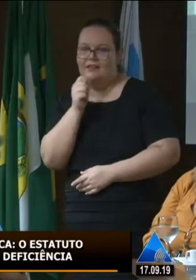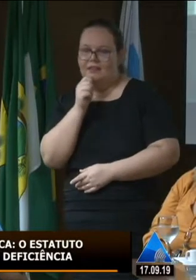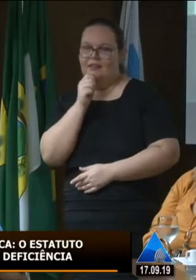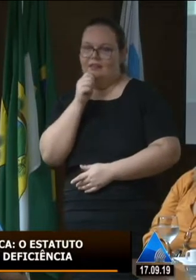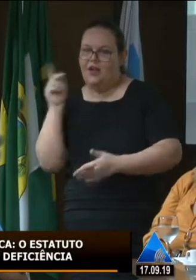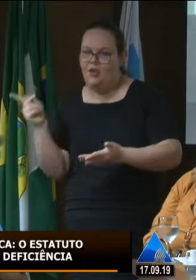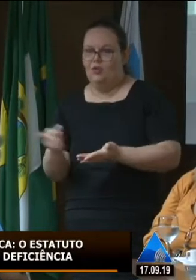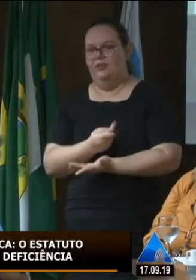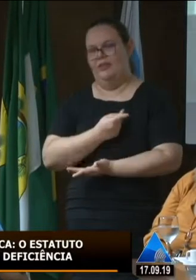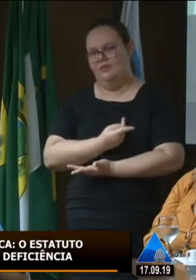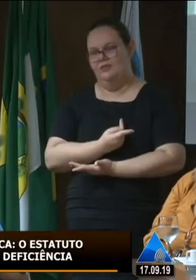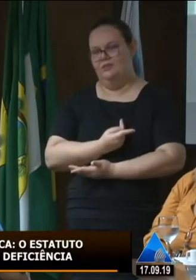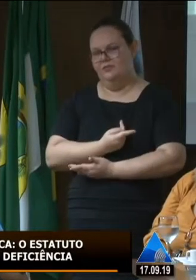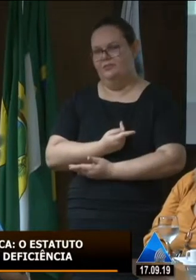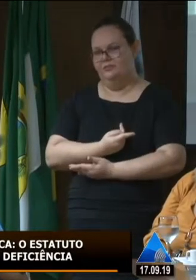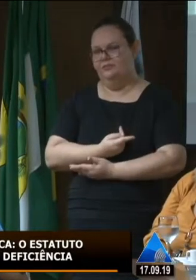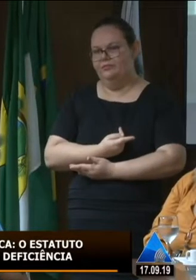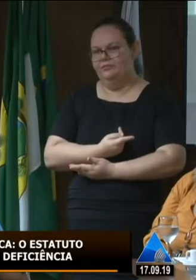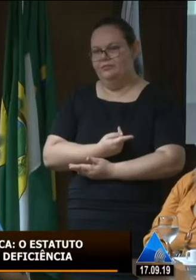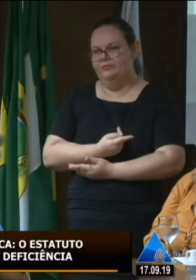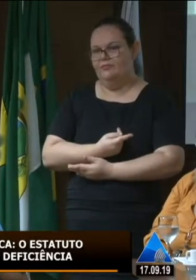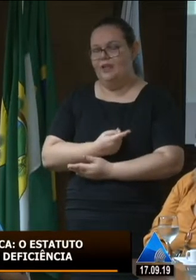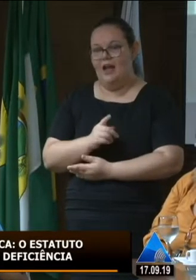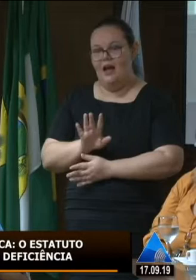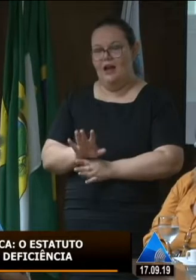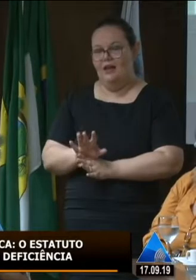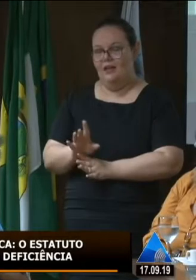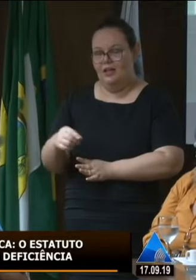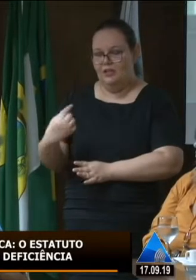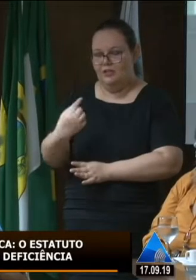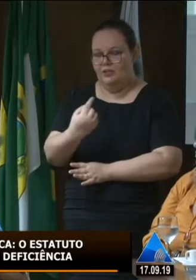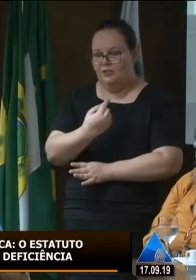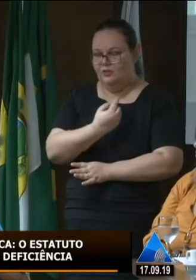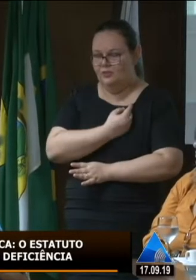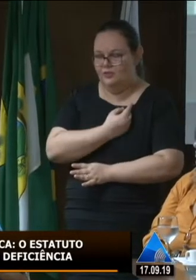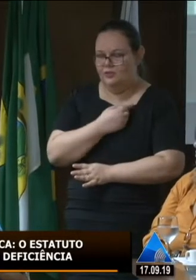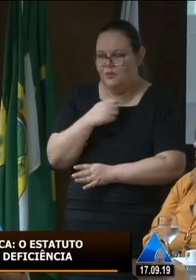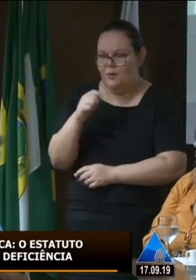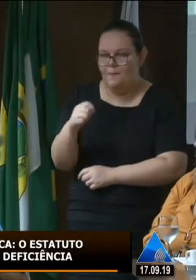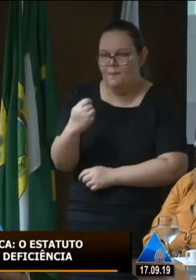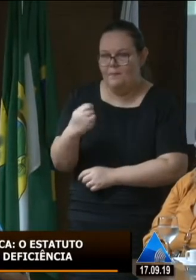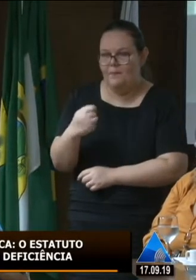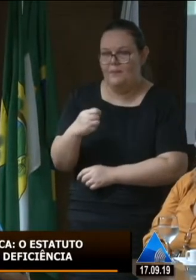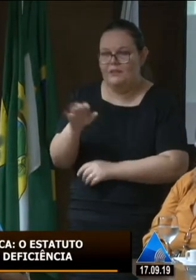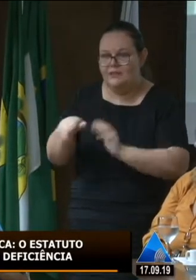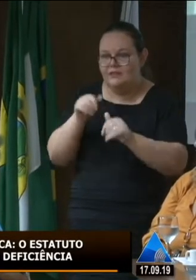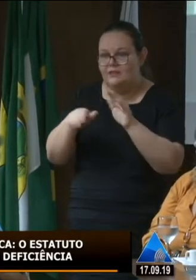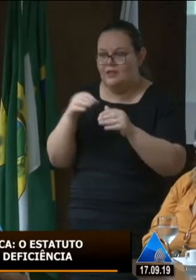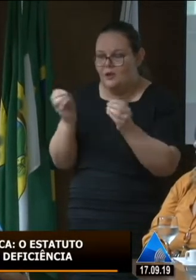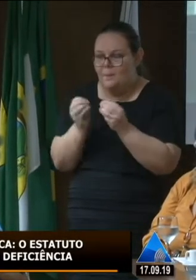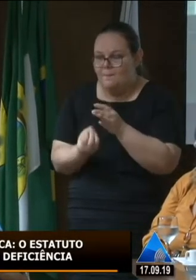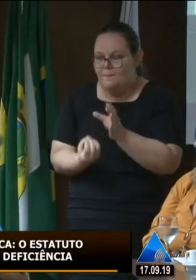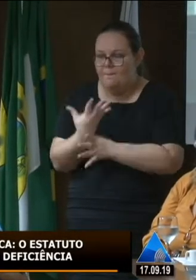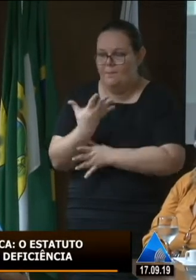social então o que a gente solicita para a criação desse estatuto